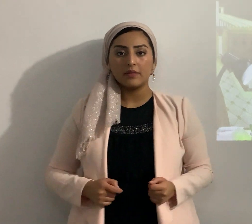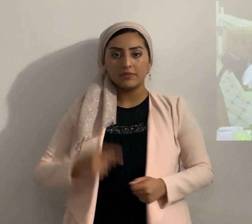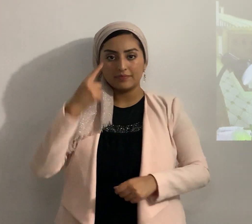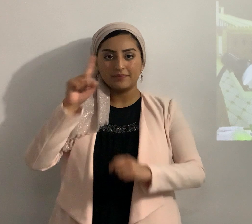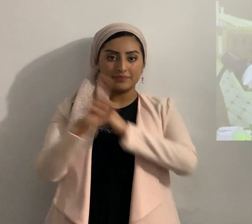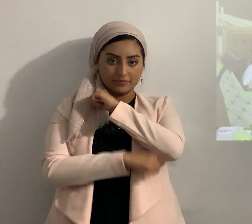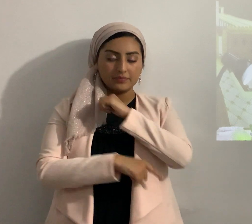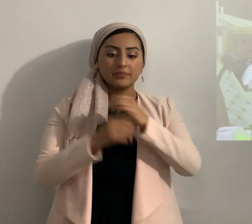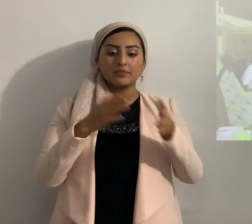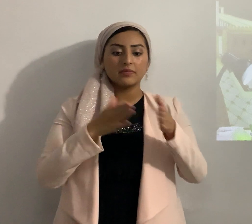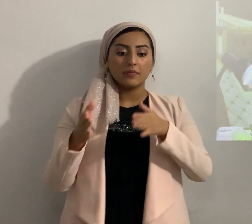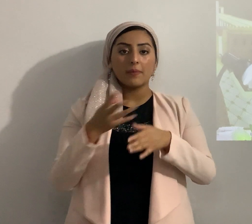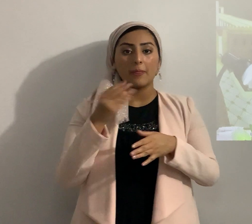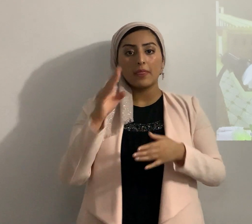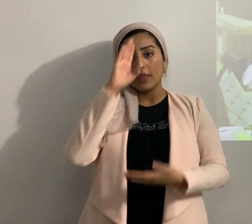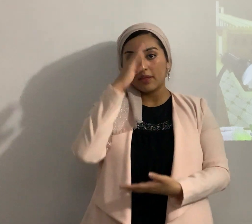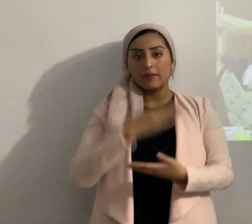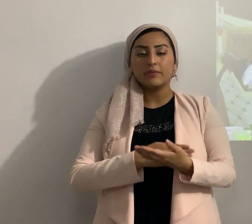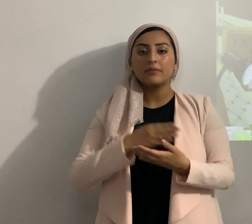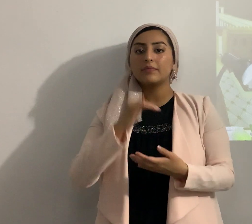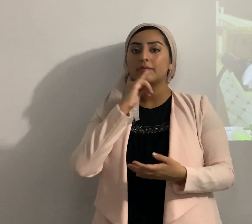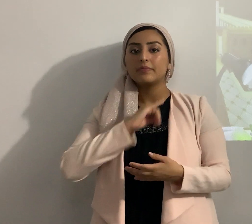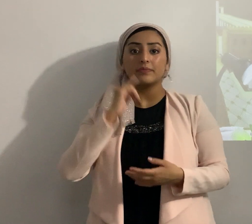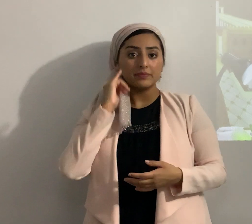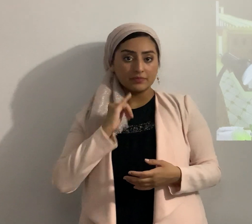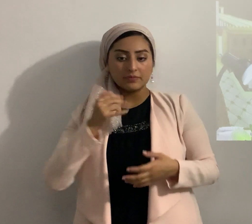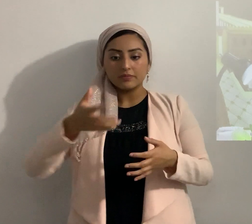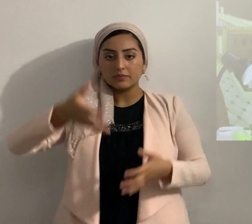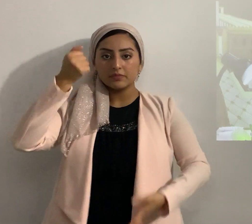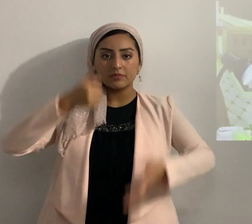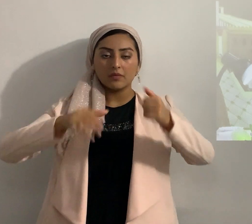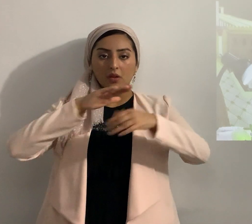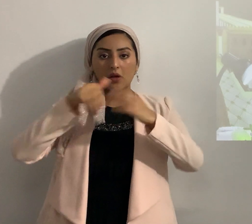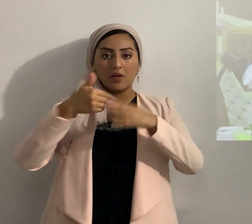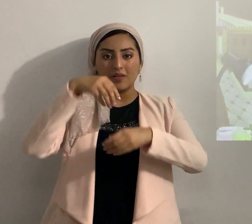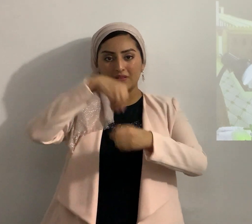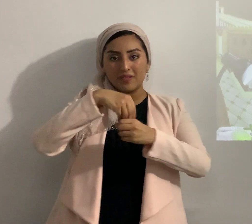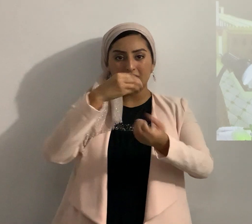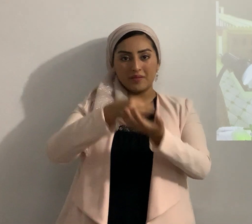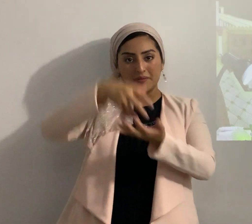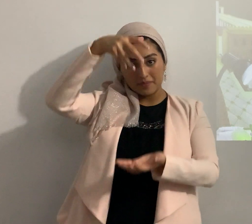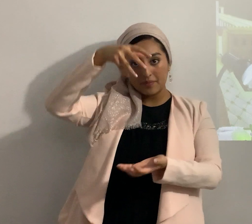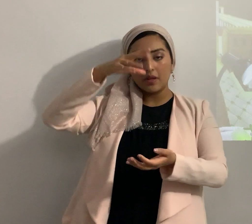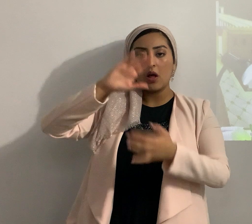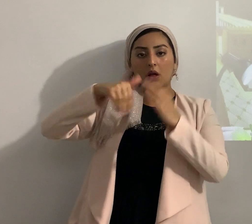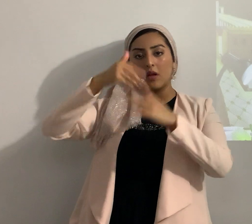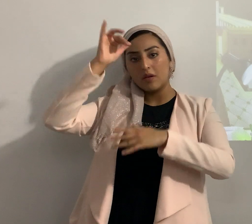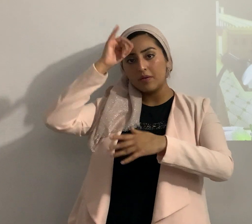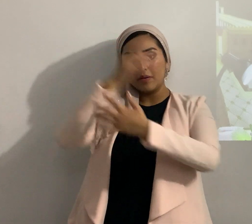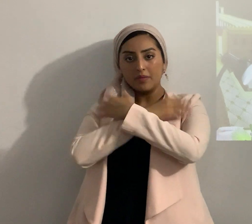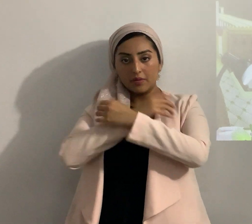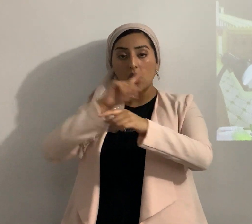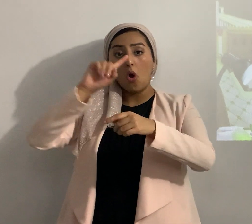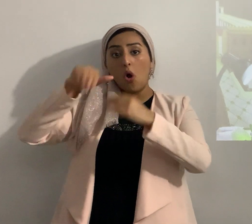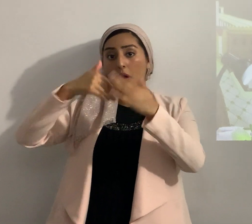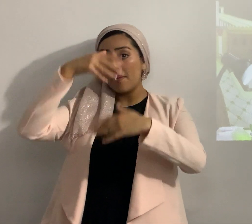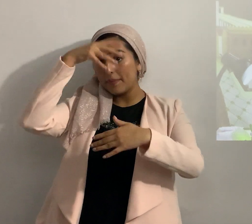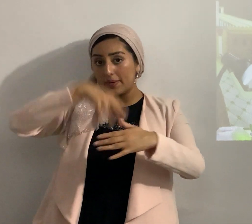y los hijos de Israel tomaron para sí todo el botín y las bestias de aquellas ciudades más a todos los hombres se dieron a filo de espada hasta